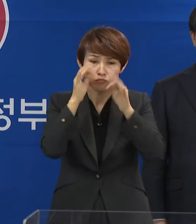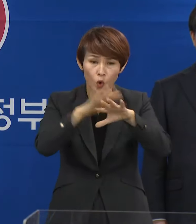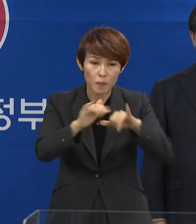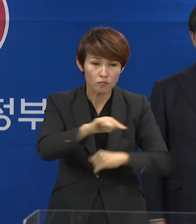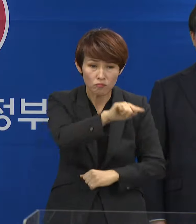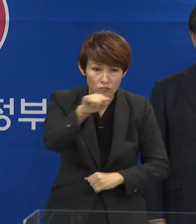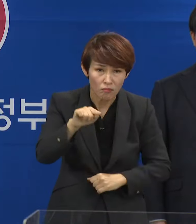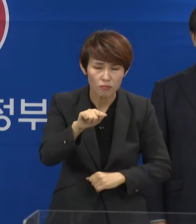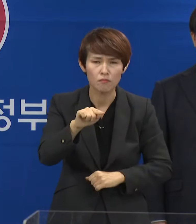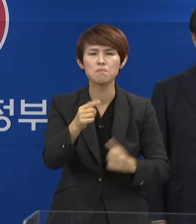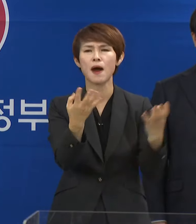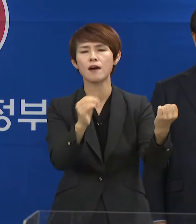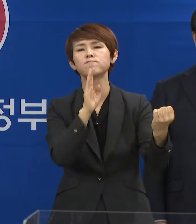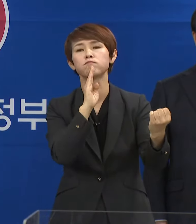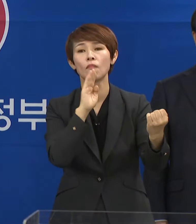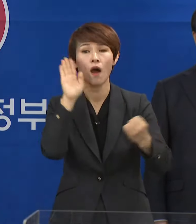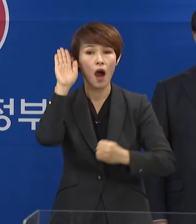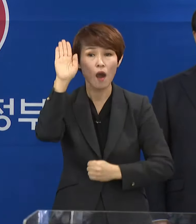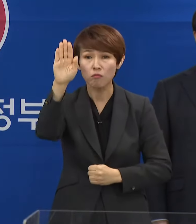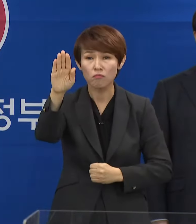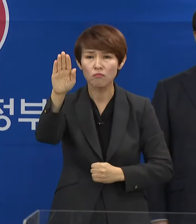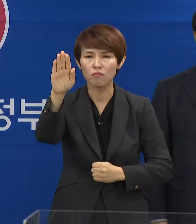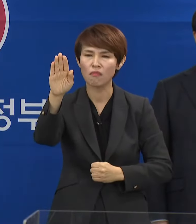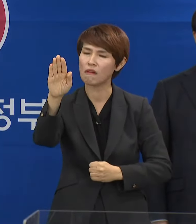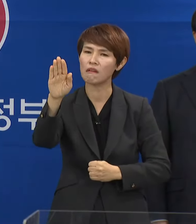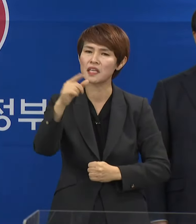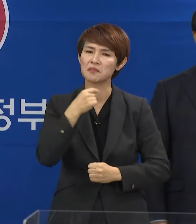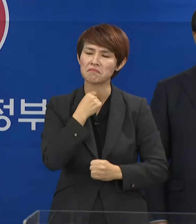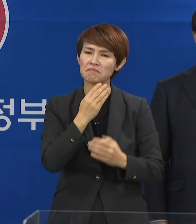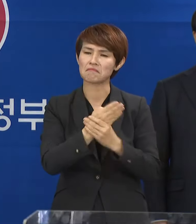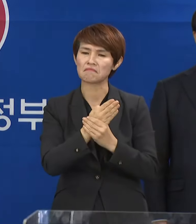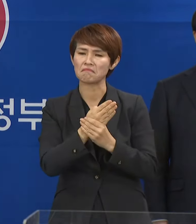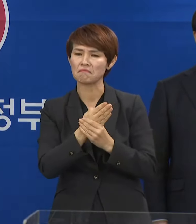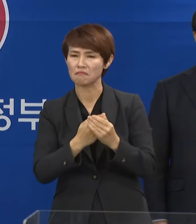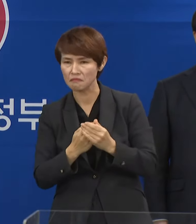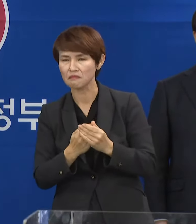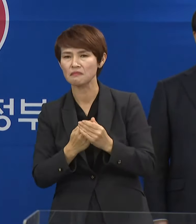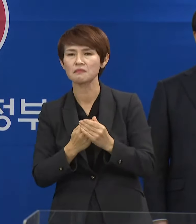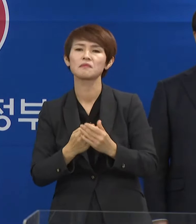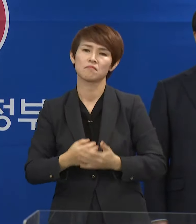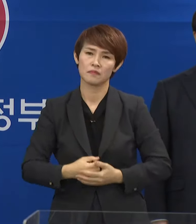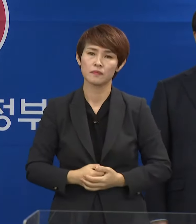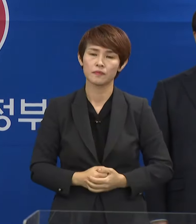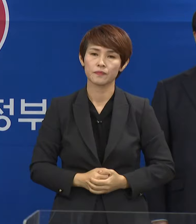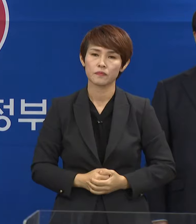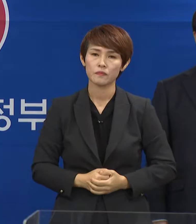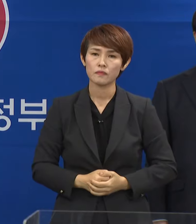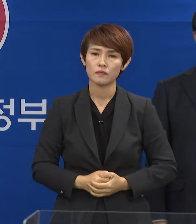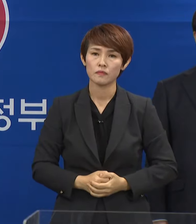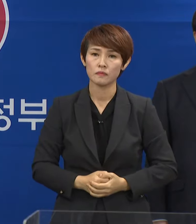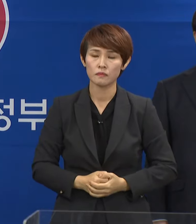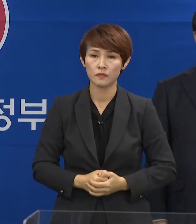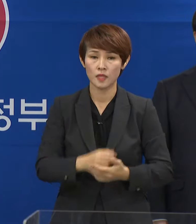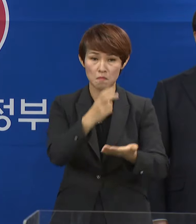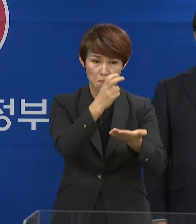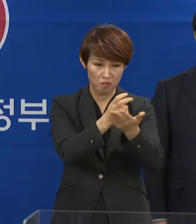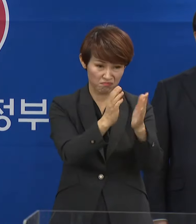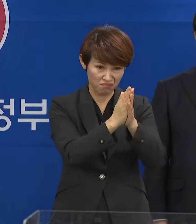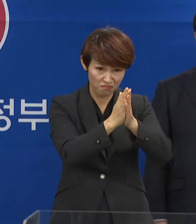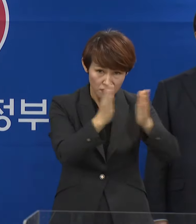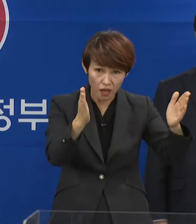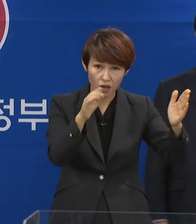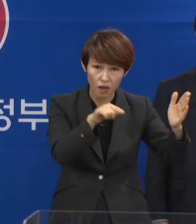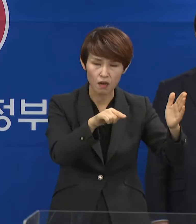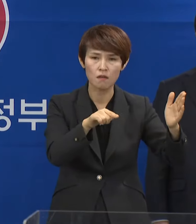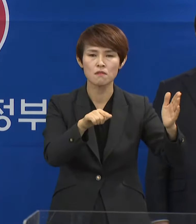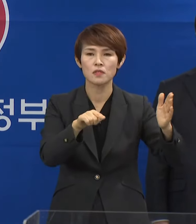농민들이 많지만 앞으로는 그래야 할 이유마저 사라지게 됩니다. 개정안이 시행되면